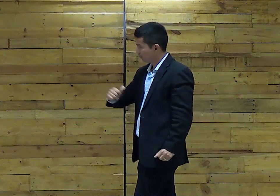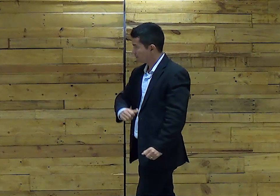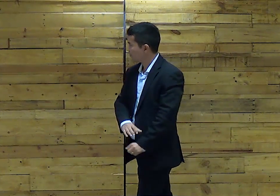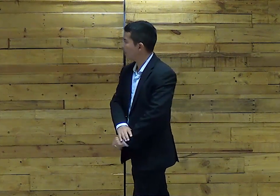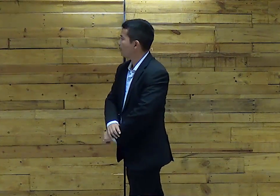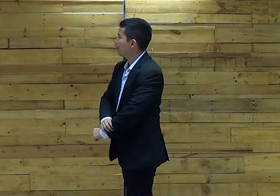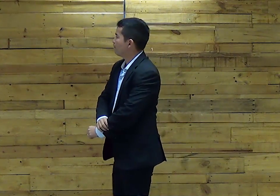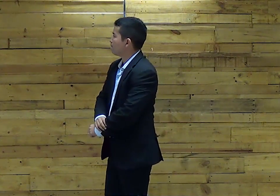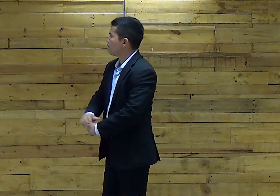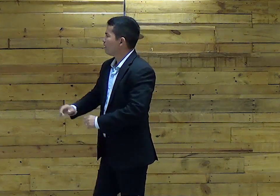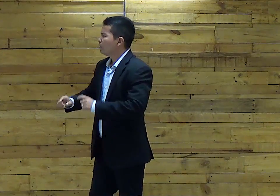Testamento Nos explicava